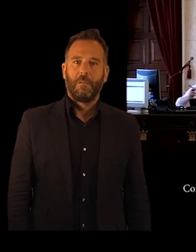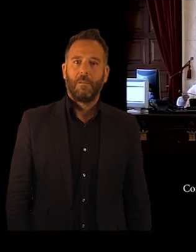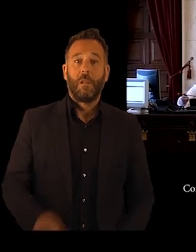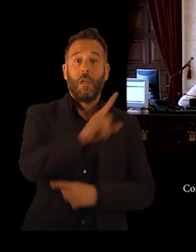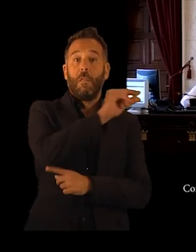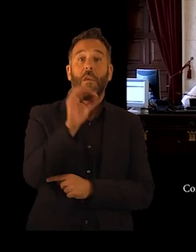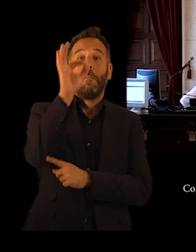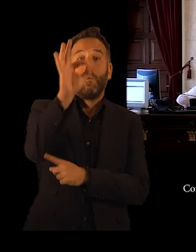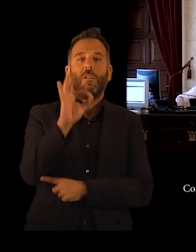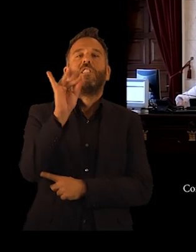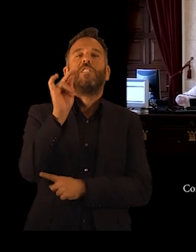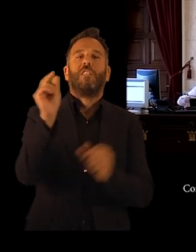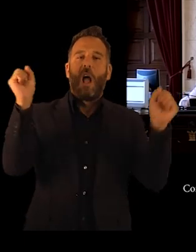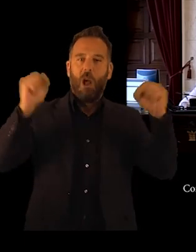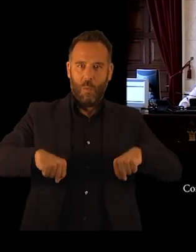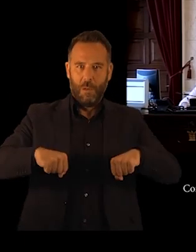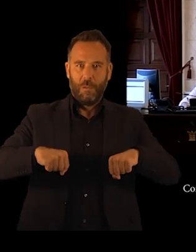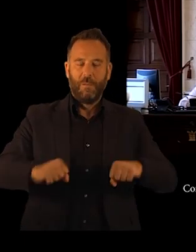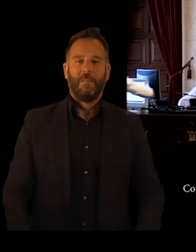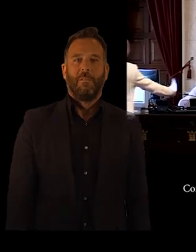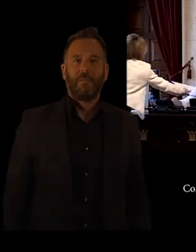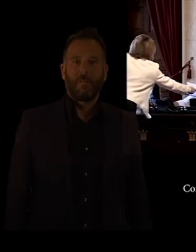Unanimidad. SEÑOR